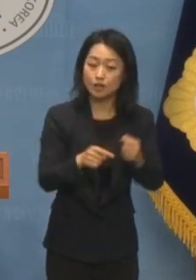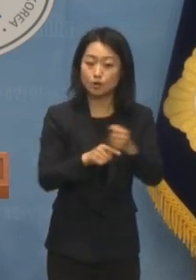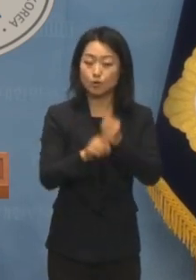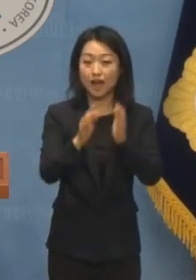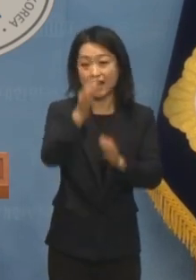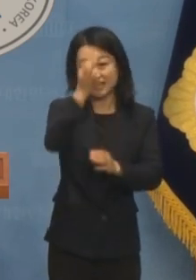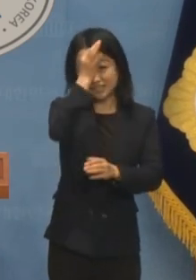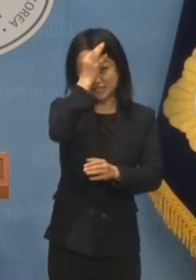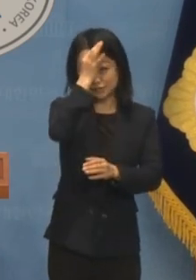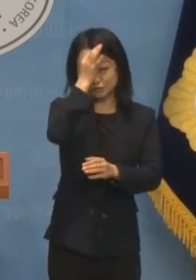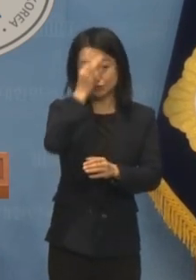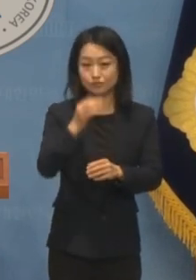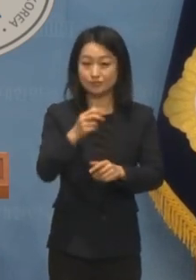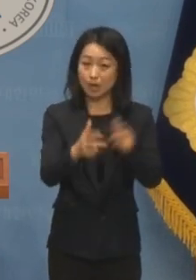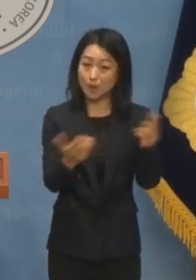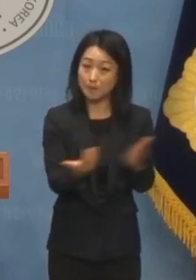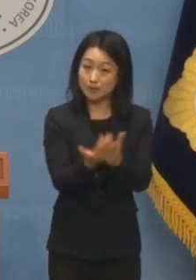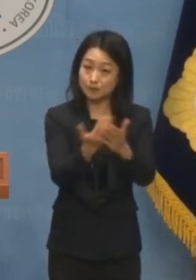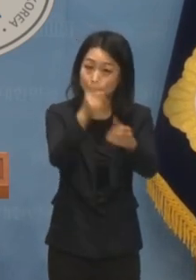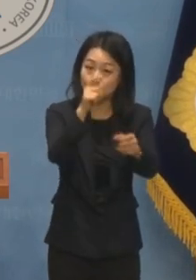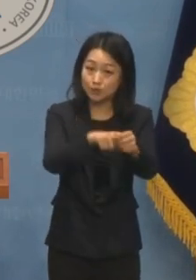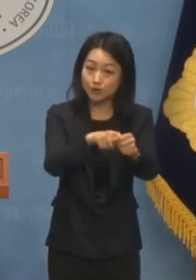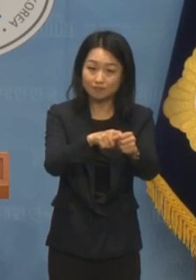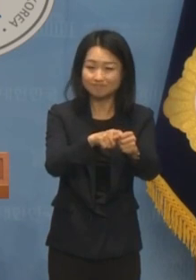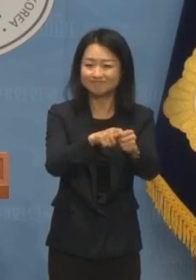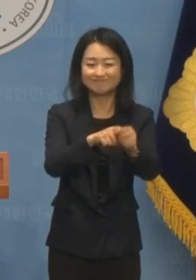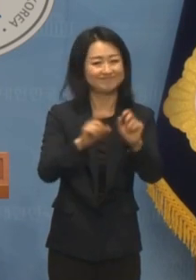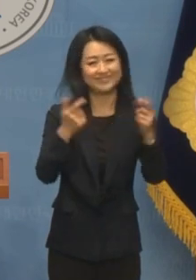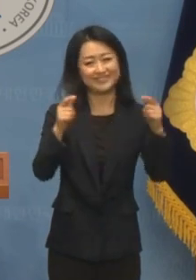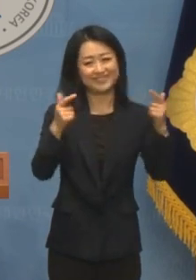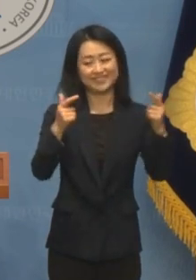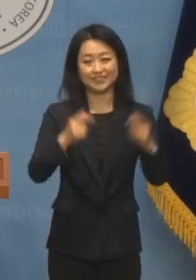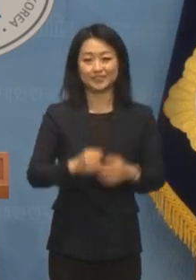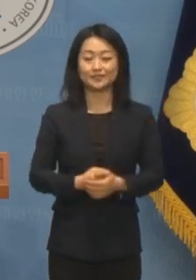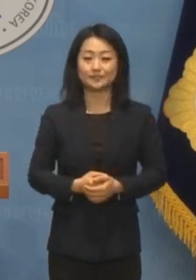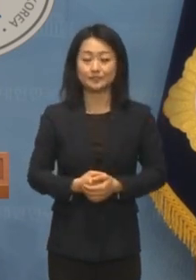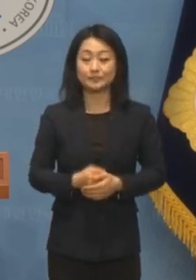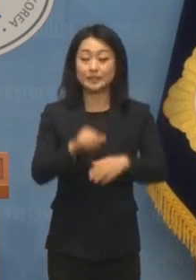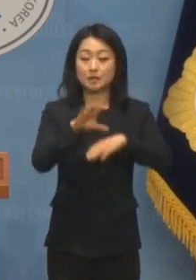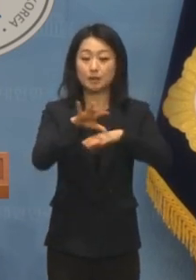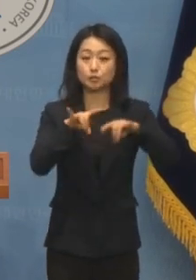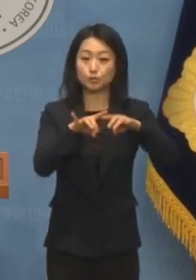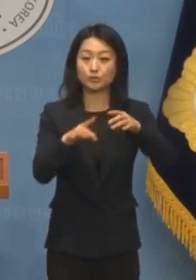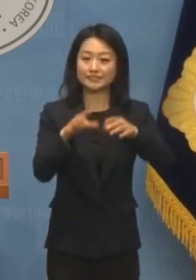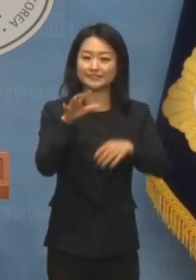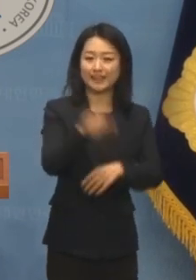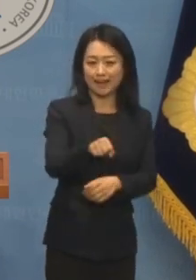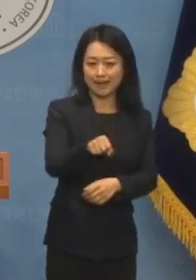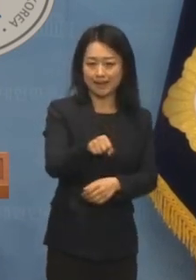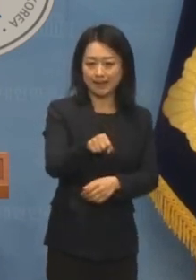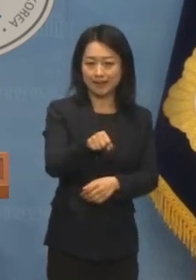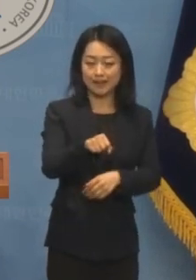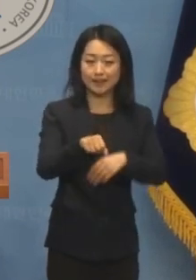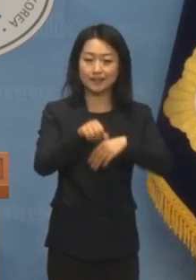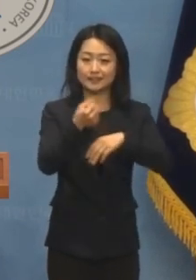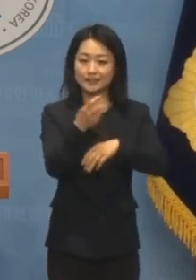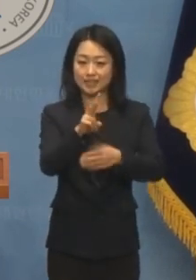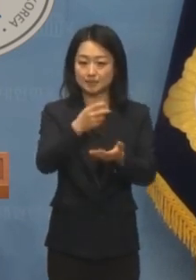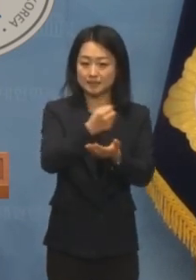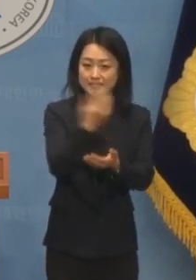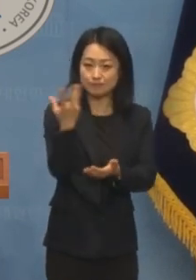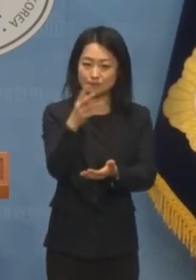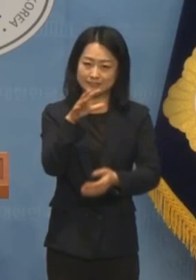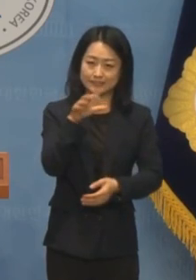과학기술정보산업발전을 위해서? 아닙니다. 방송통신장악, 언론장악을